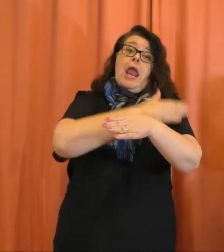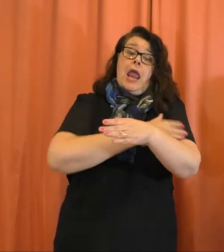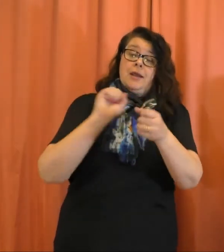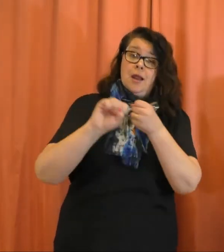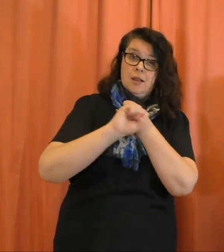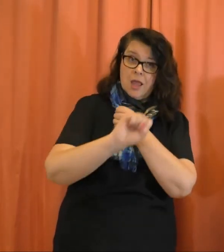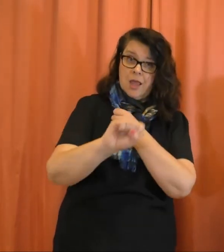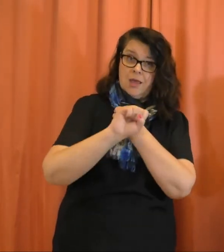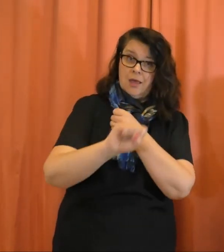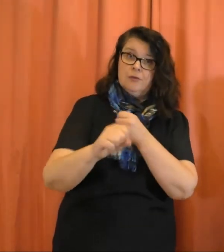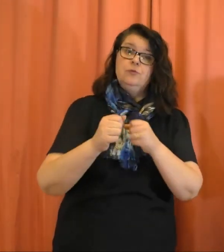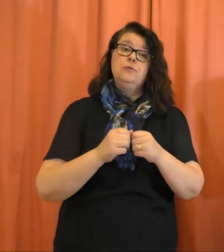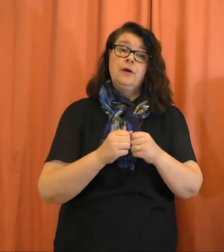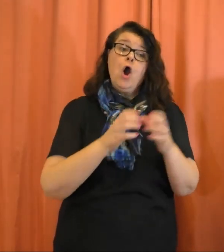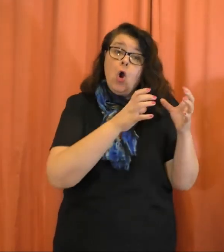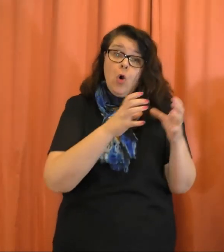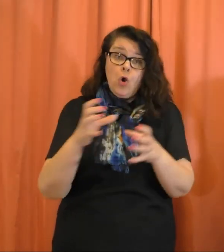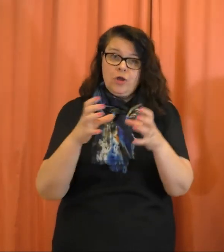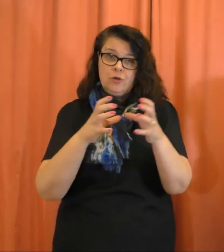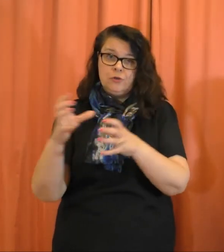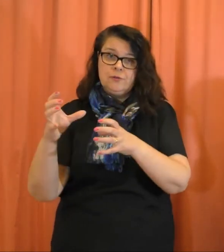viittomakielisille henkilöille.